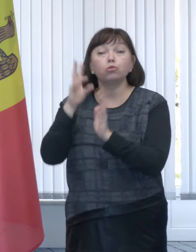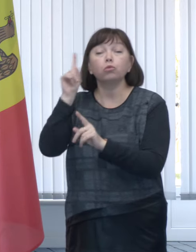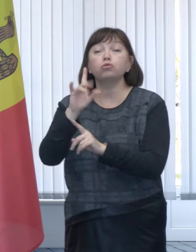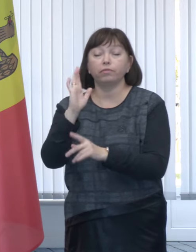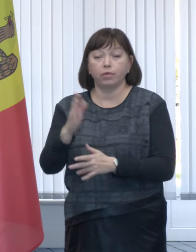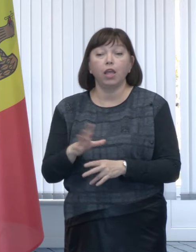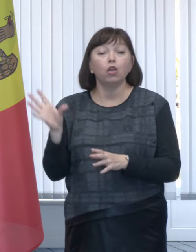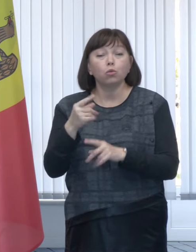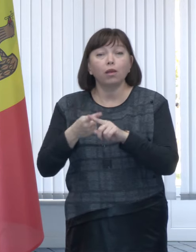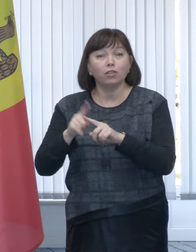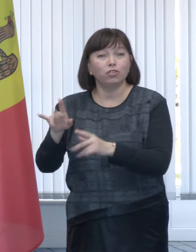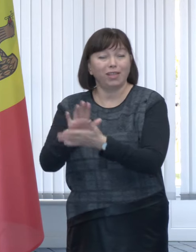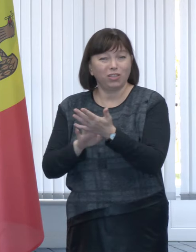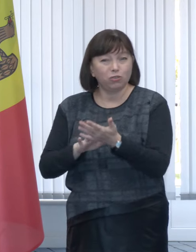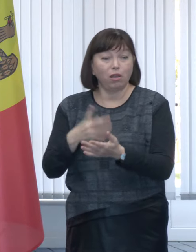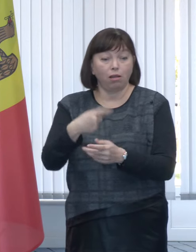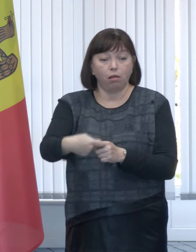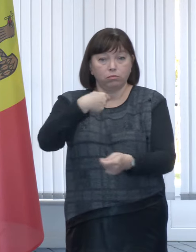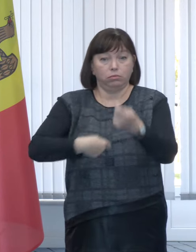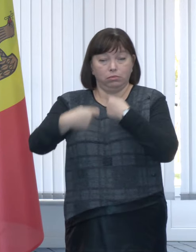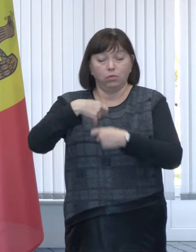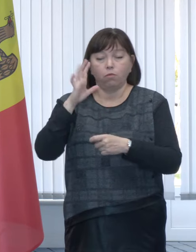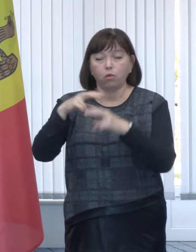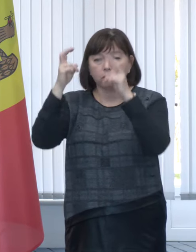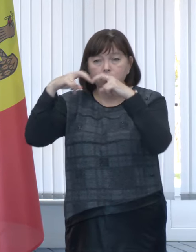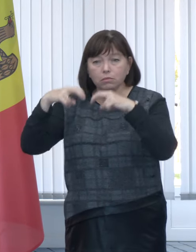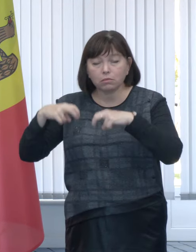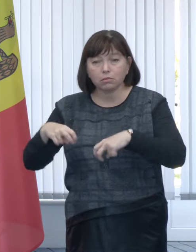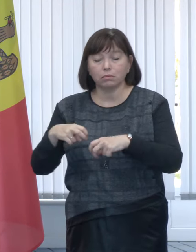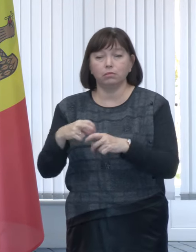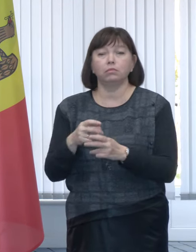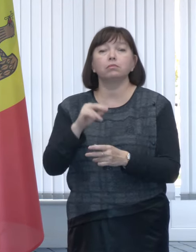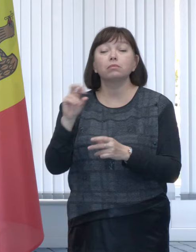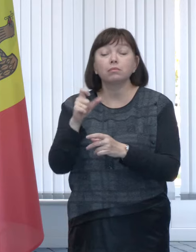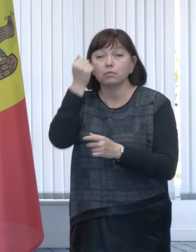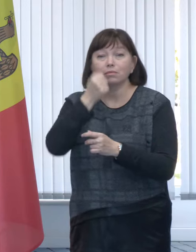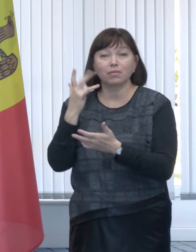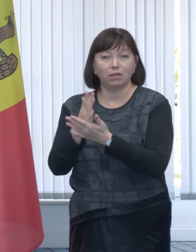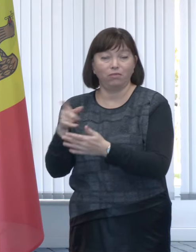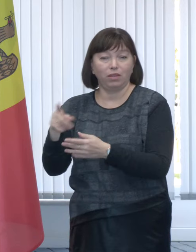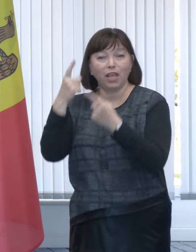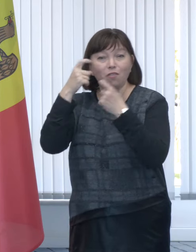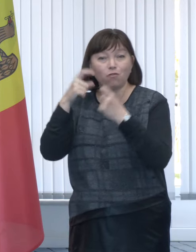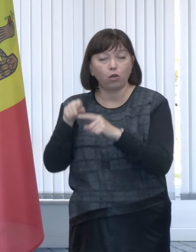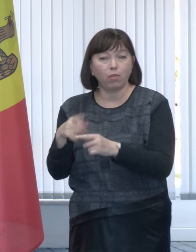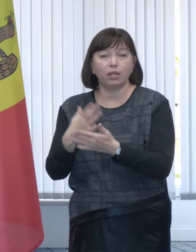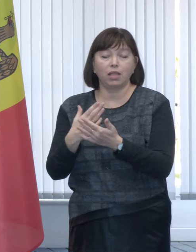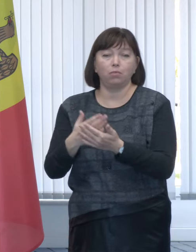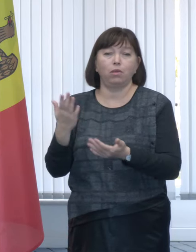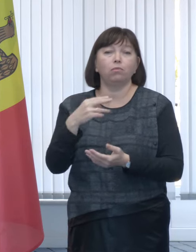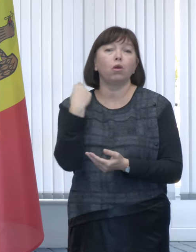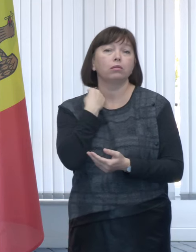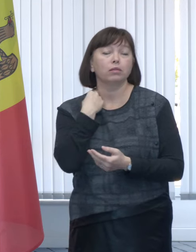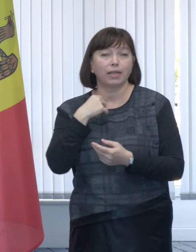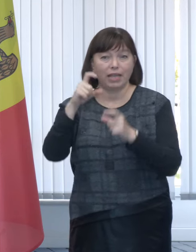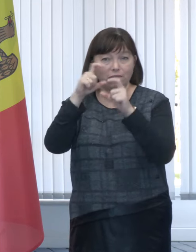Toate aceste cereri vor fi analizate prin prisma datelor deținute de exemplu Serviciul Fiscal de